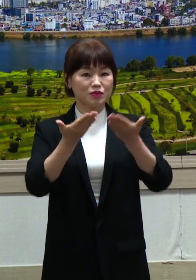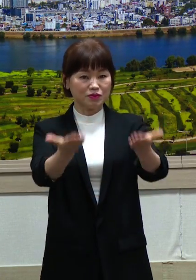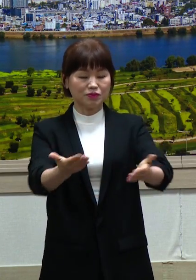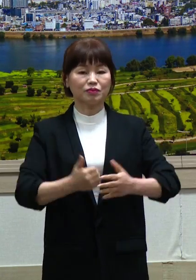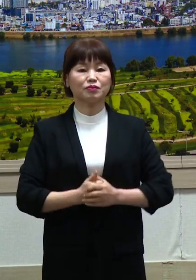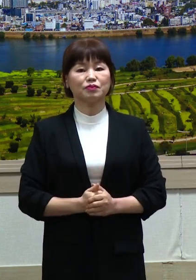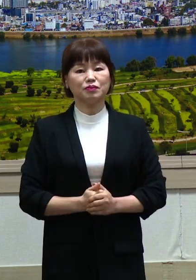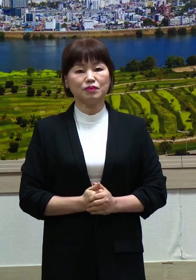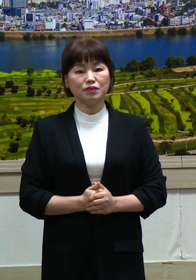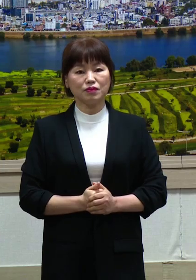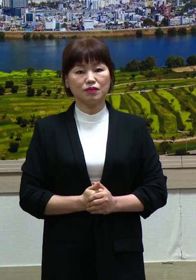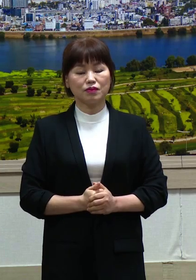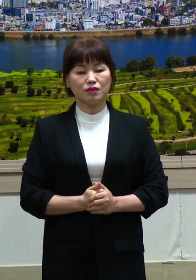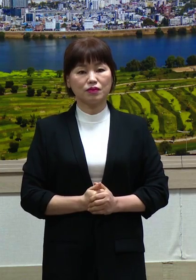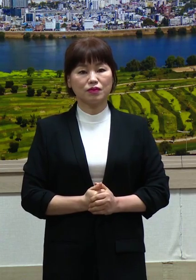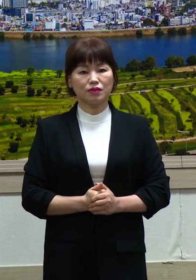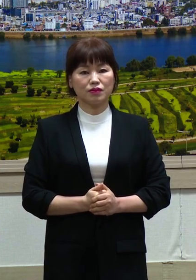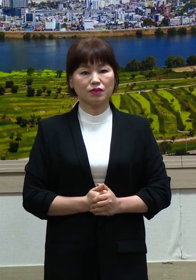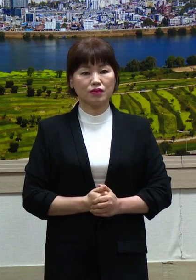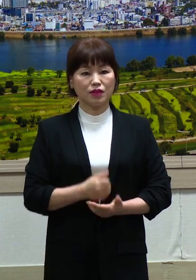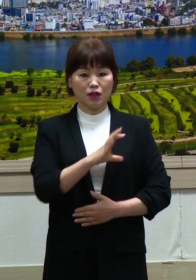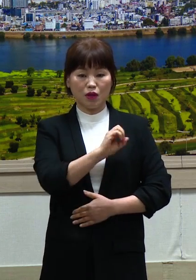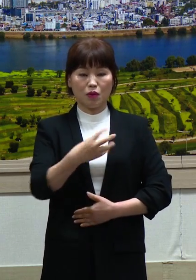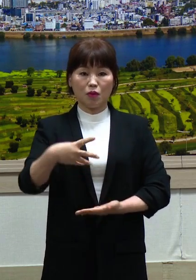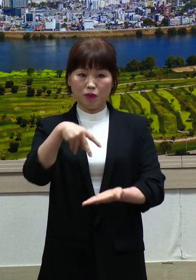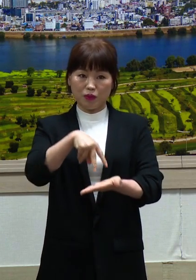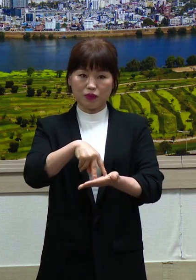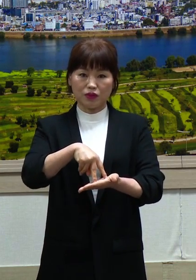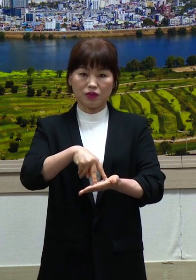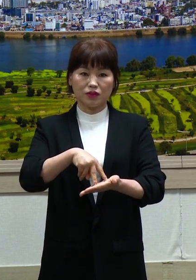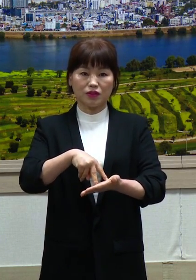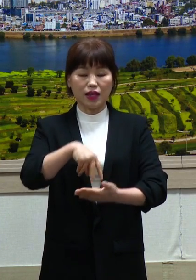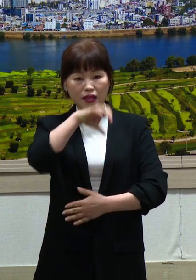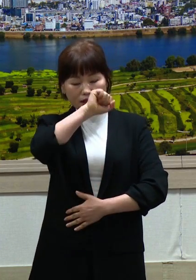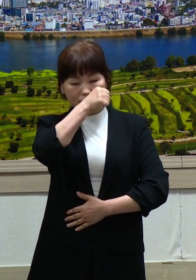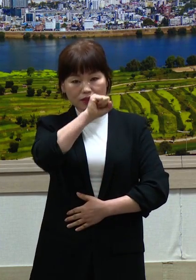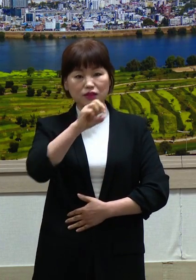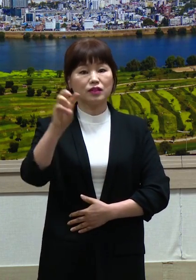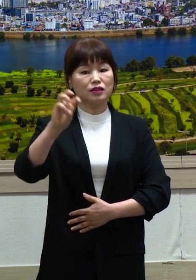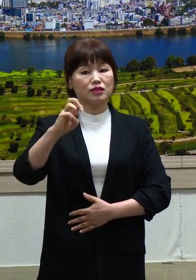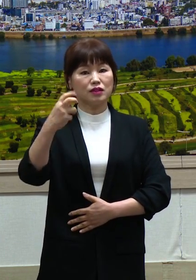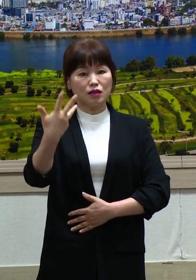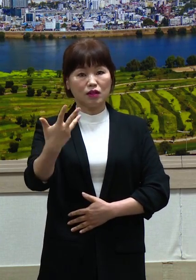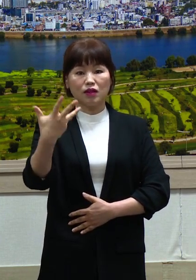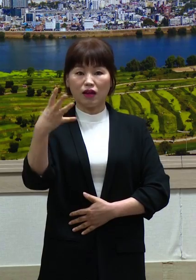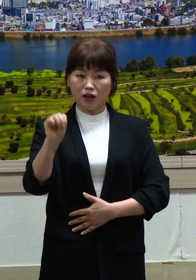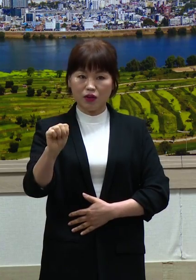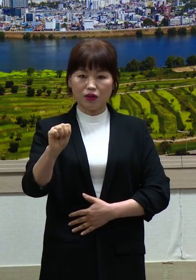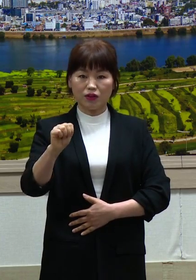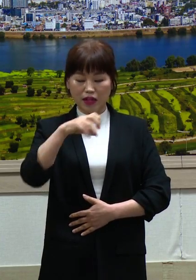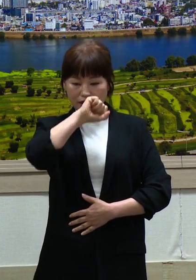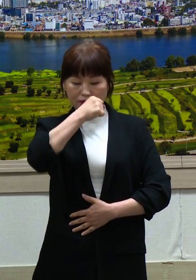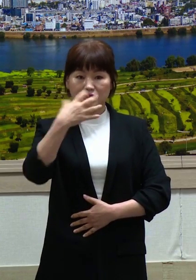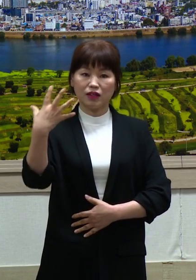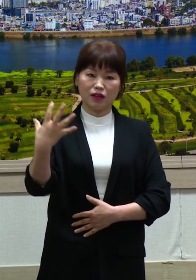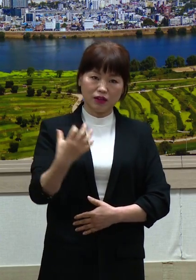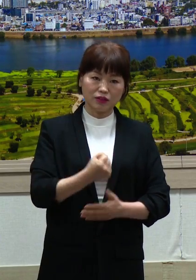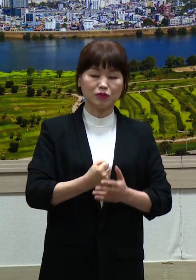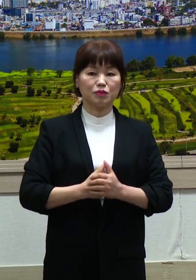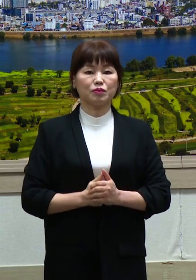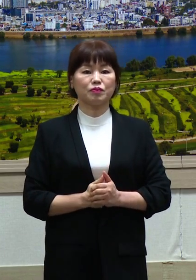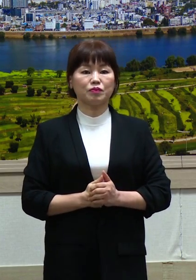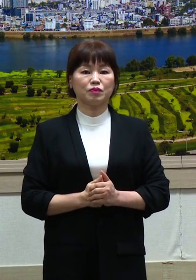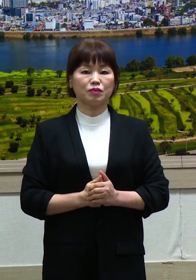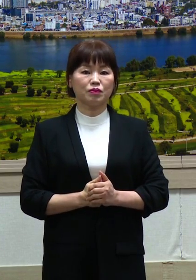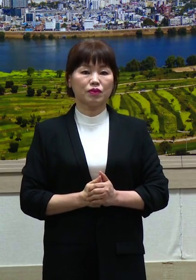우리 군은 약 38억여 원의 순세계 2여금을 투입하여